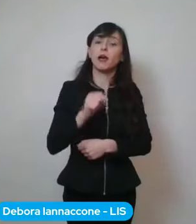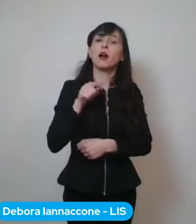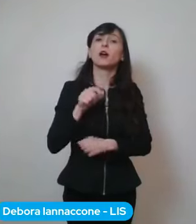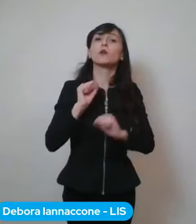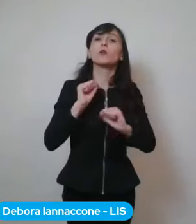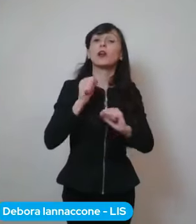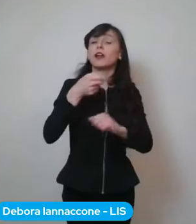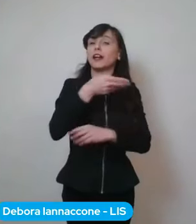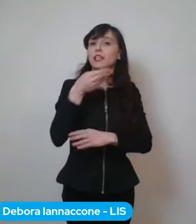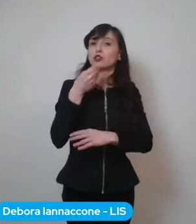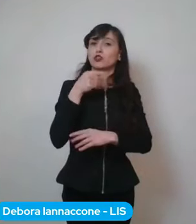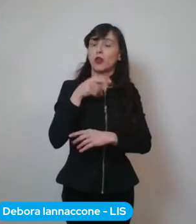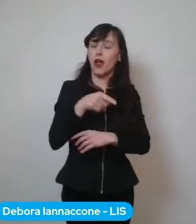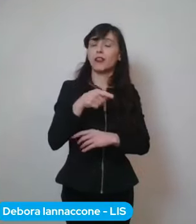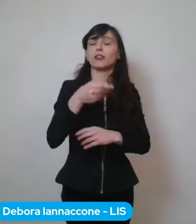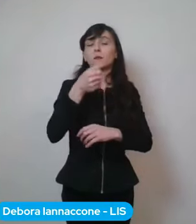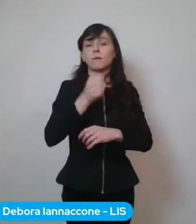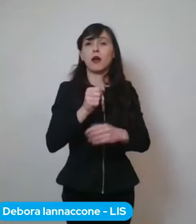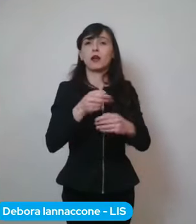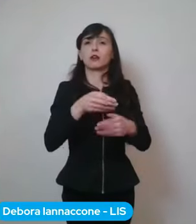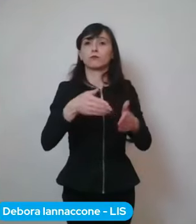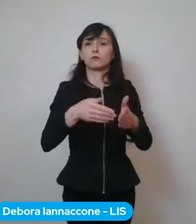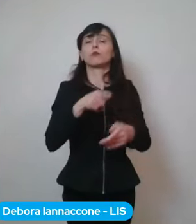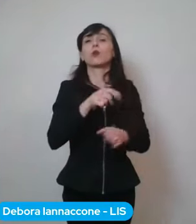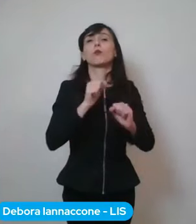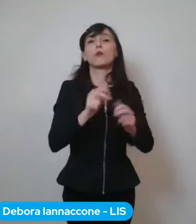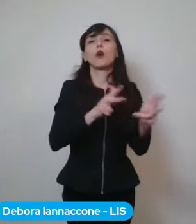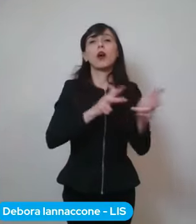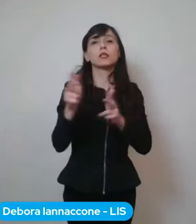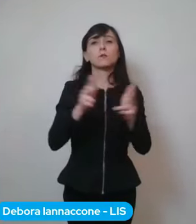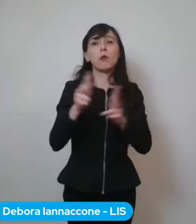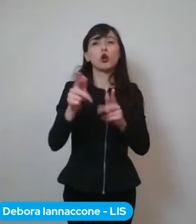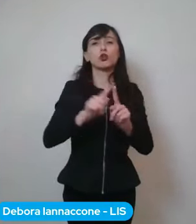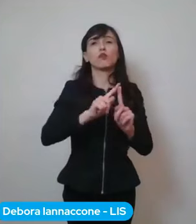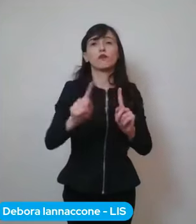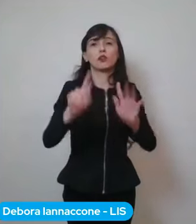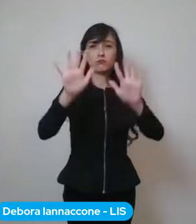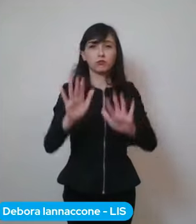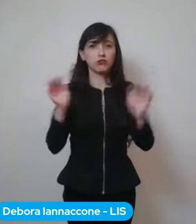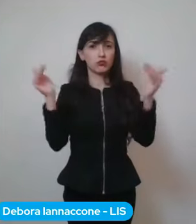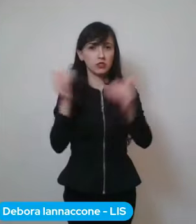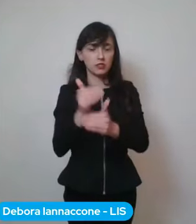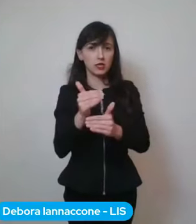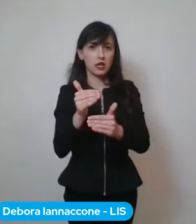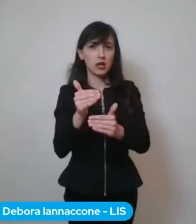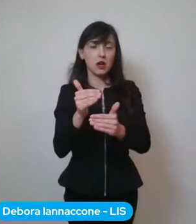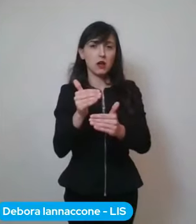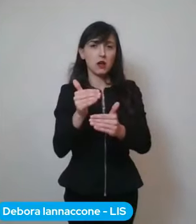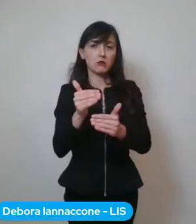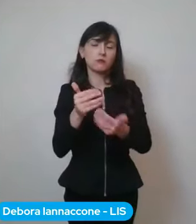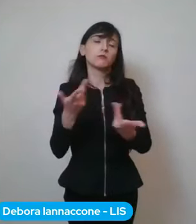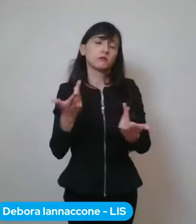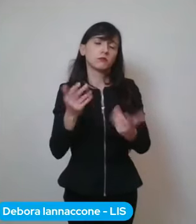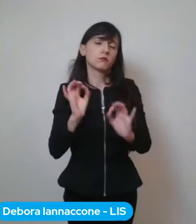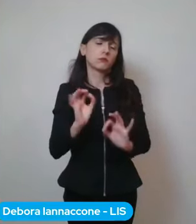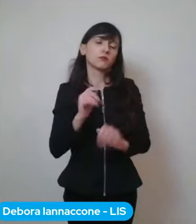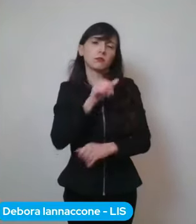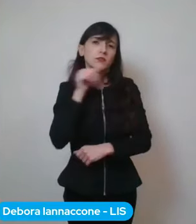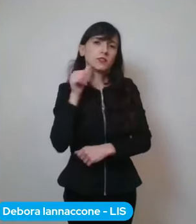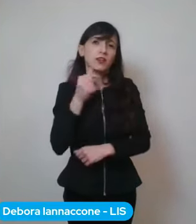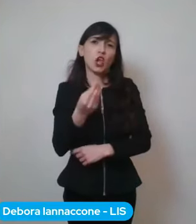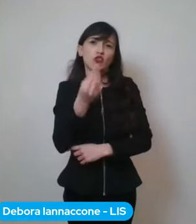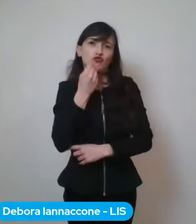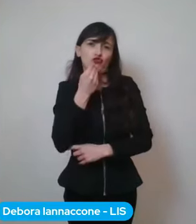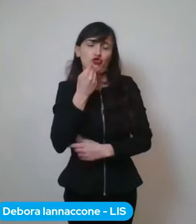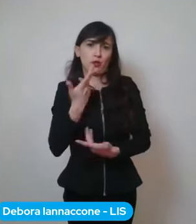ventidue proprio in virtù del fatto di mh prendere eh il cibo per per mangiare insomma ecco per per per la per la cena